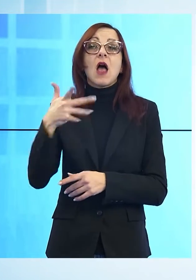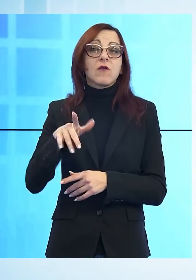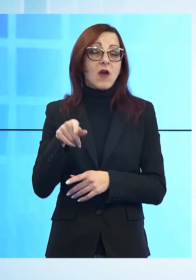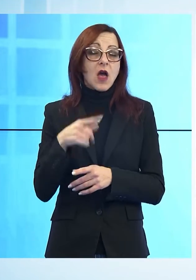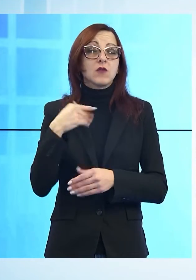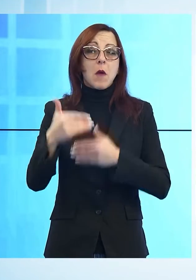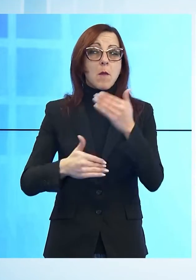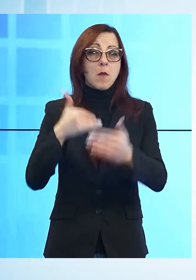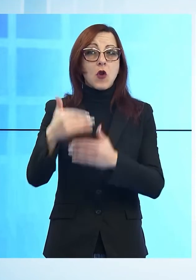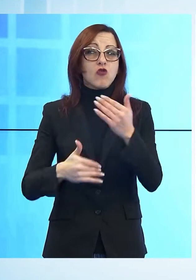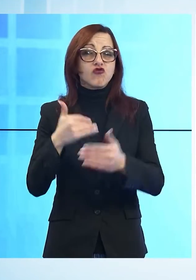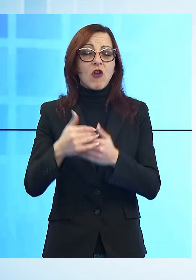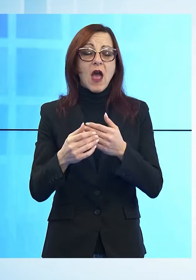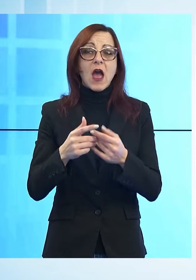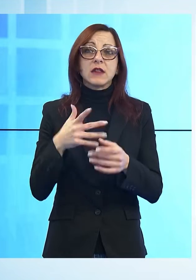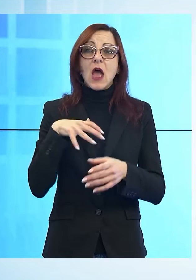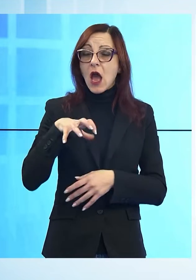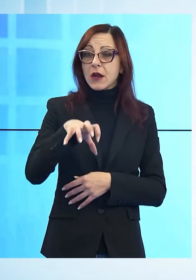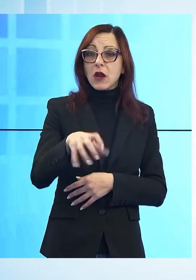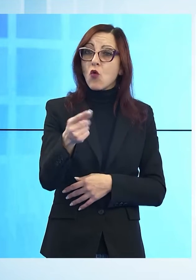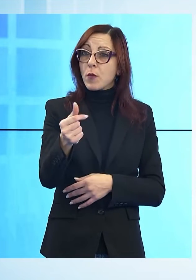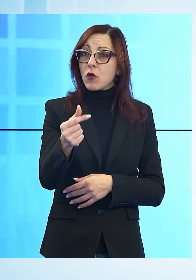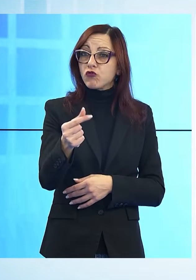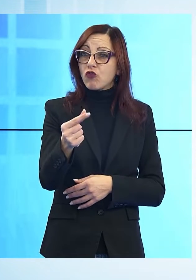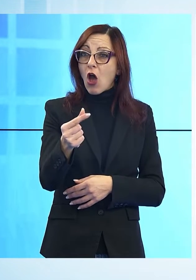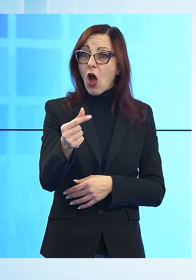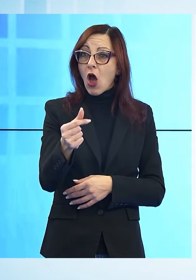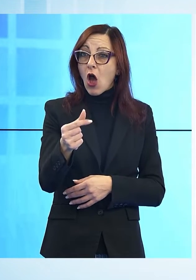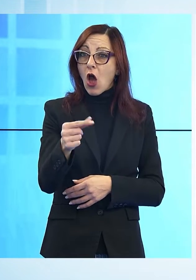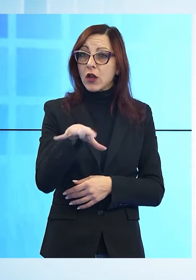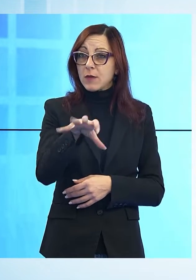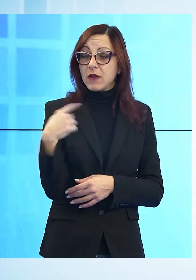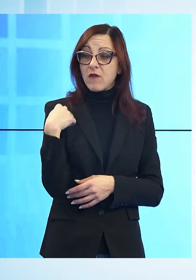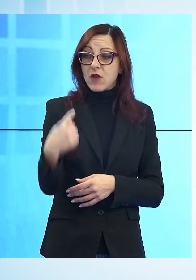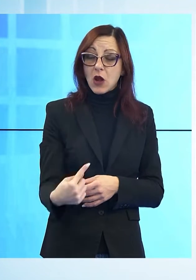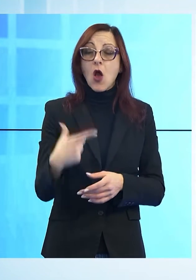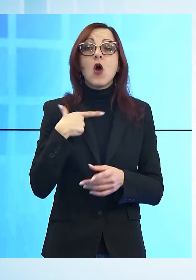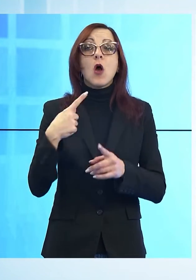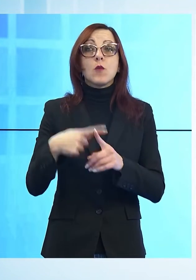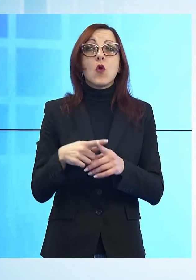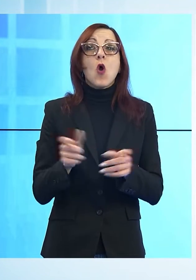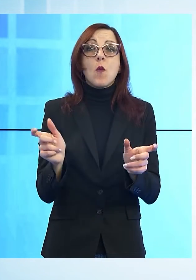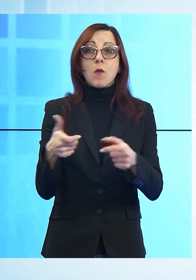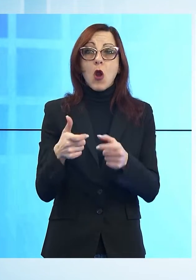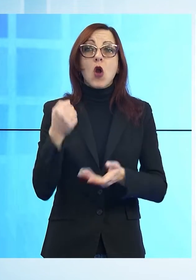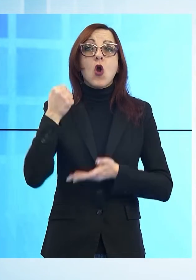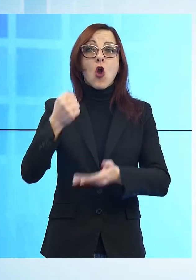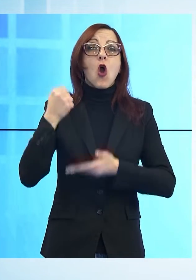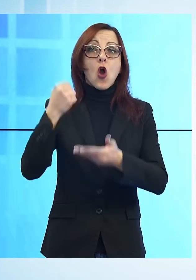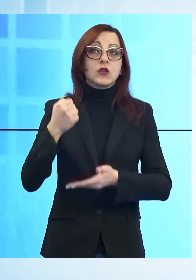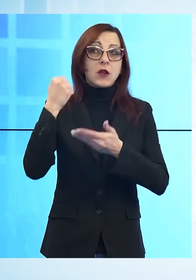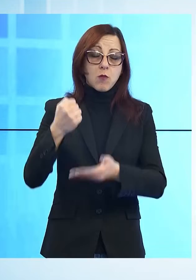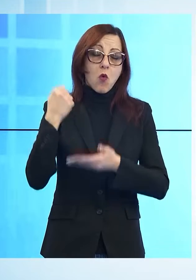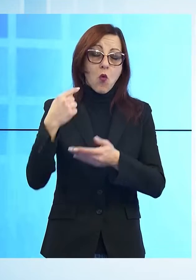procedere all'immediata attivazione del recupero delle somme legittimamente incassate, nonché al blocco dei contributi richiesti ma non ancora